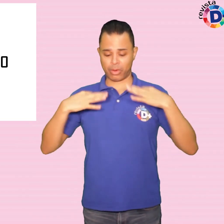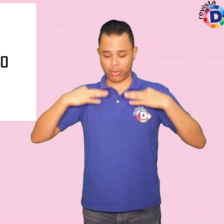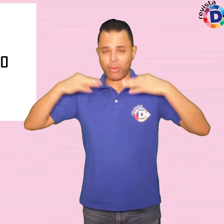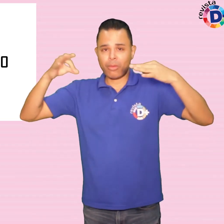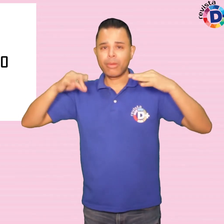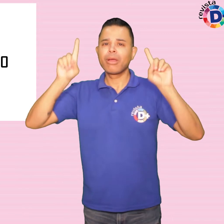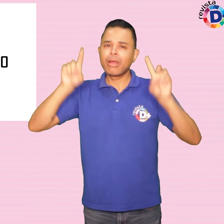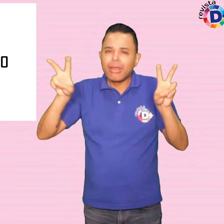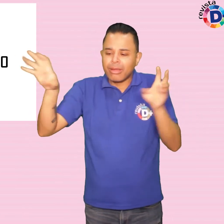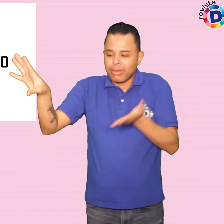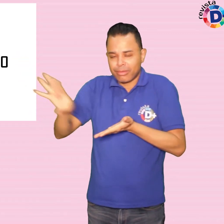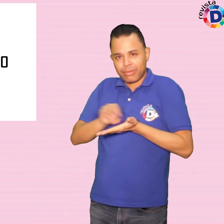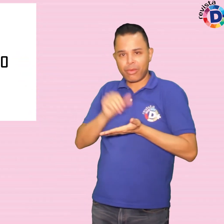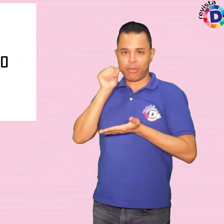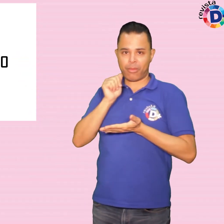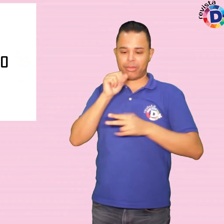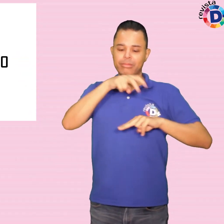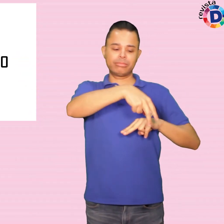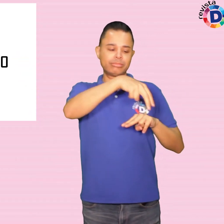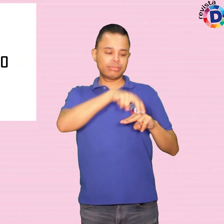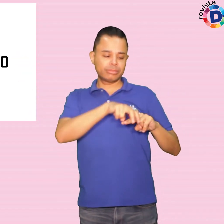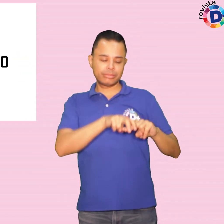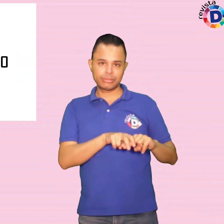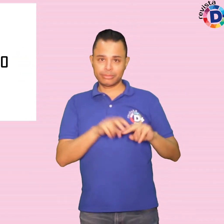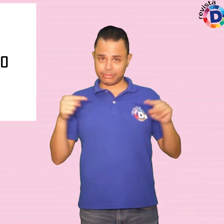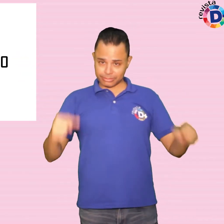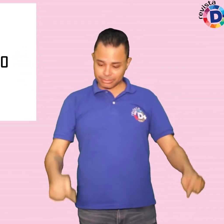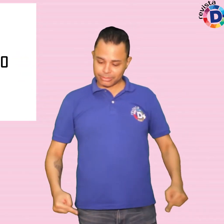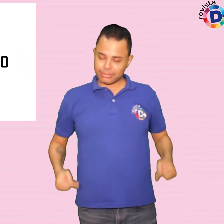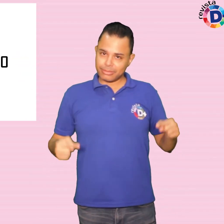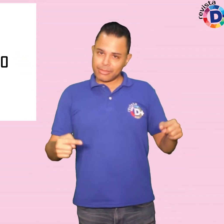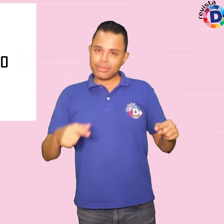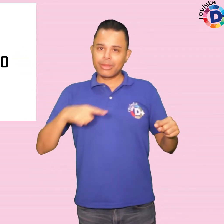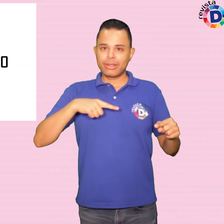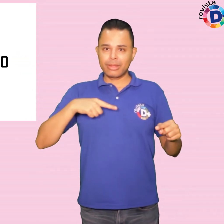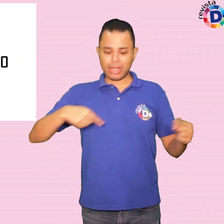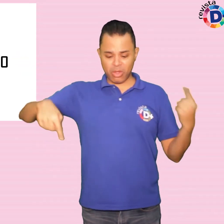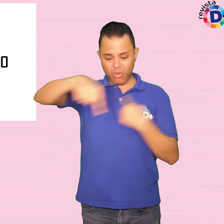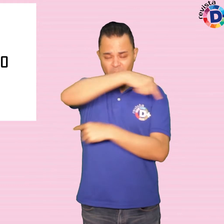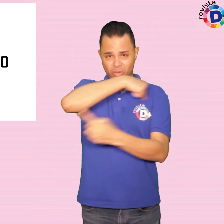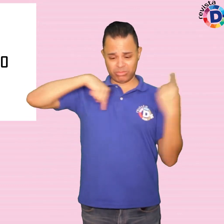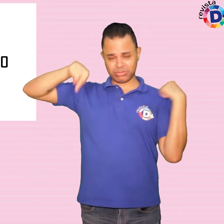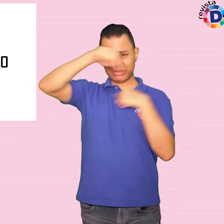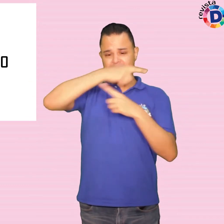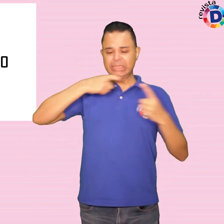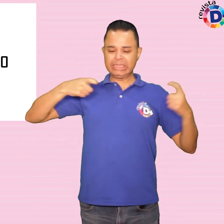representa uma mulher sentada em uma cadeira de rodas e seu corpo envolto por elásticos